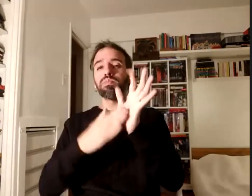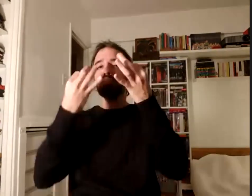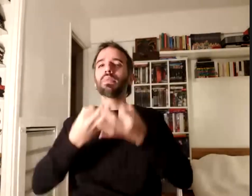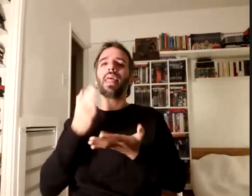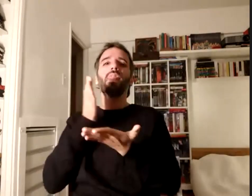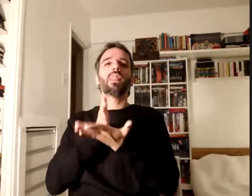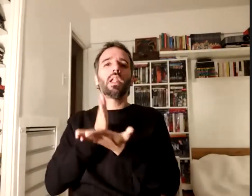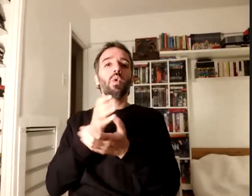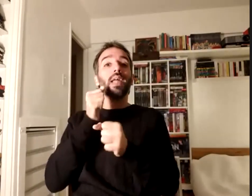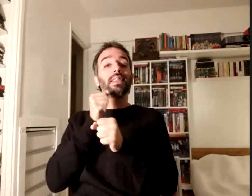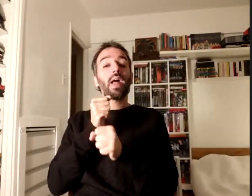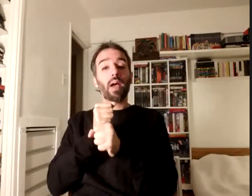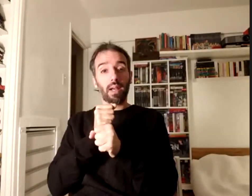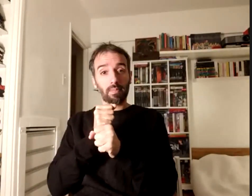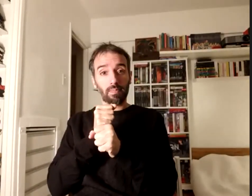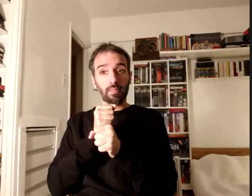y estudiar en la universidad